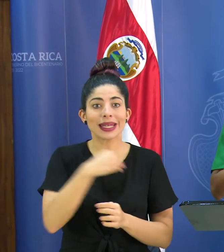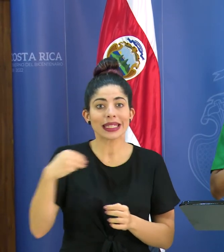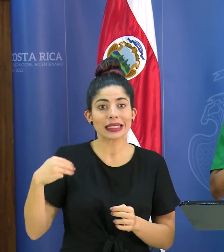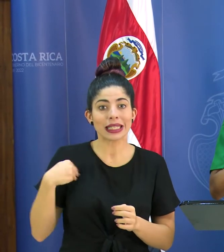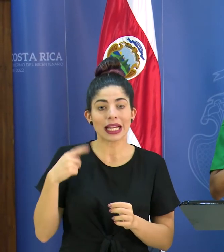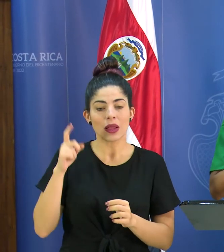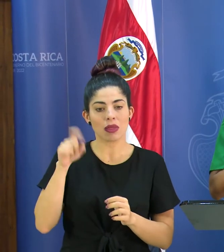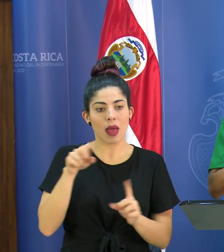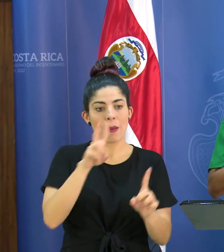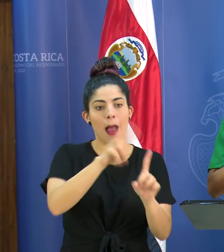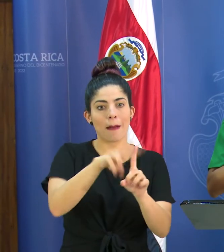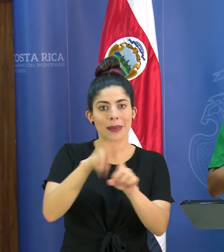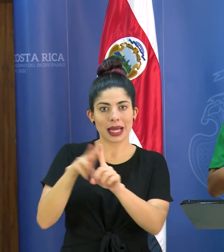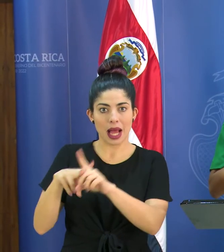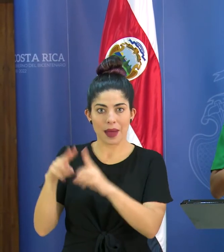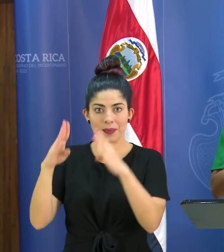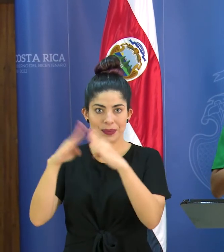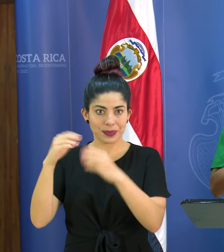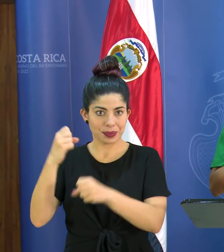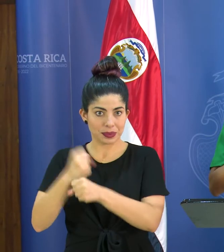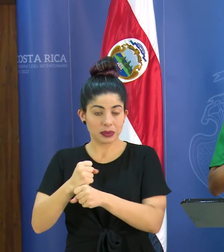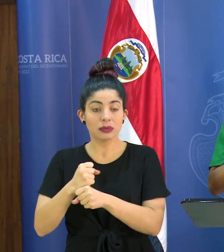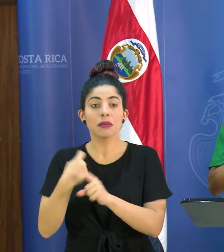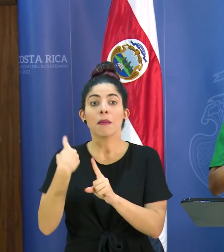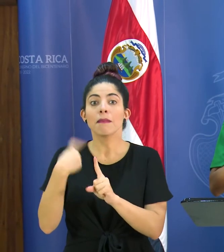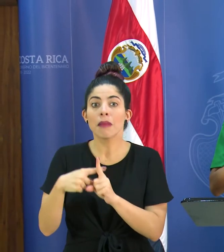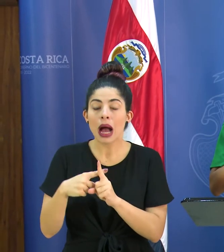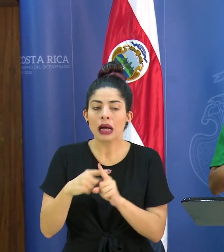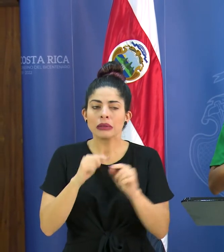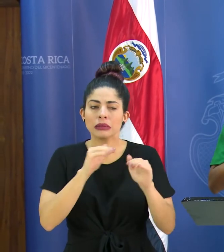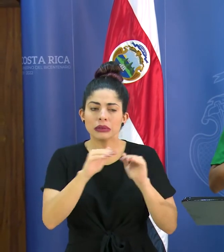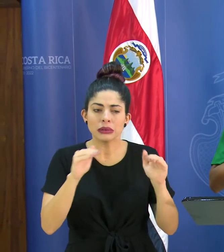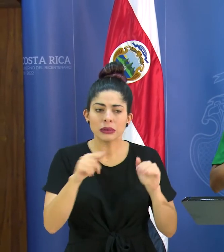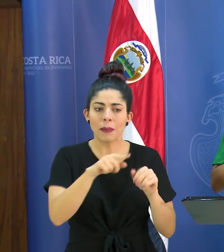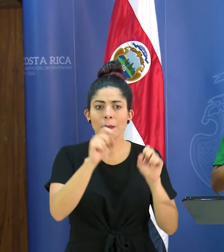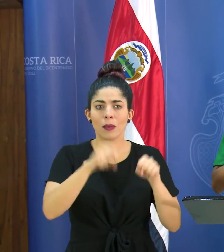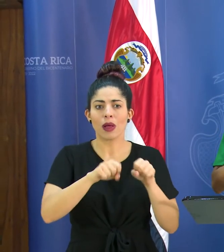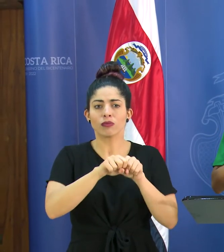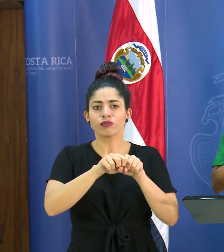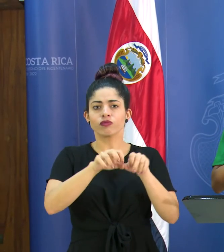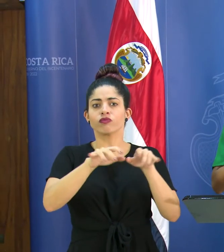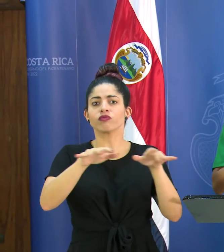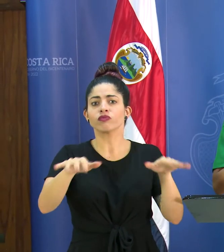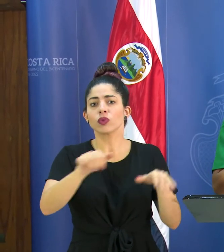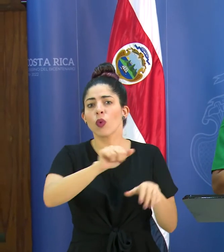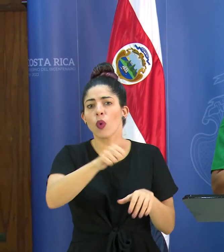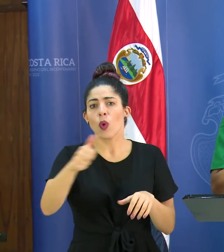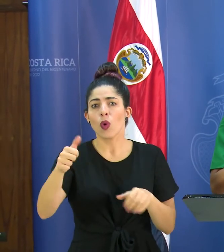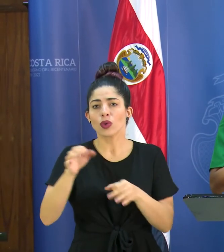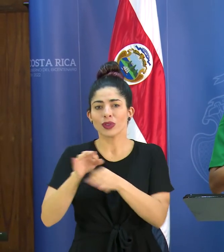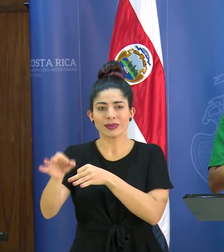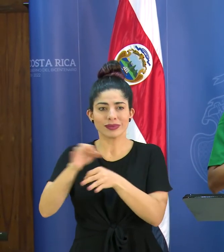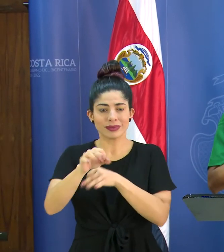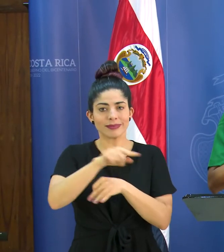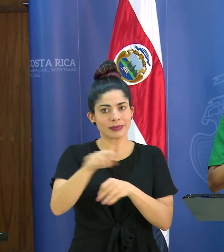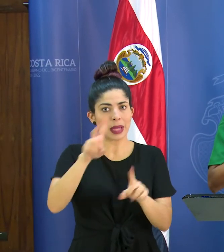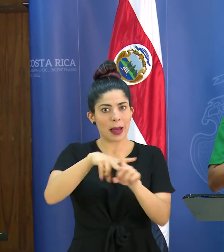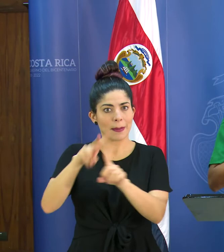aplicar el teletrabajo sino que también hacemos una instancia para que se pueda expandir a los otros entes descentralizados